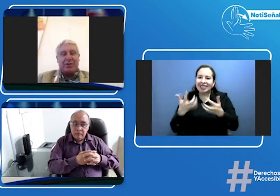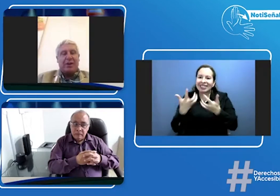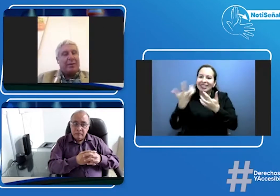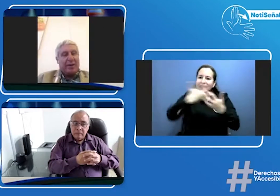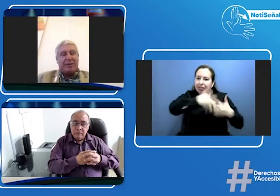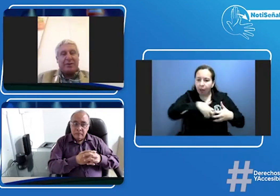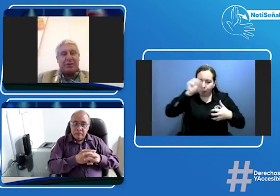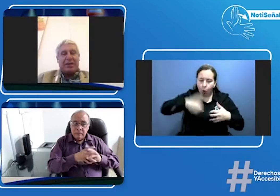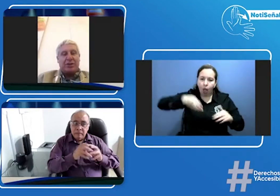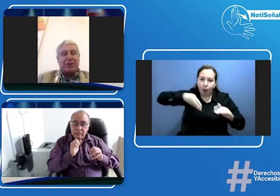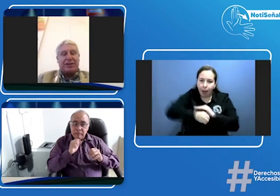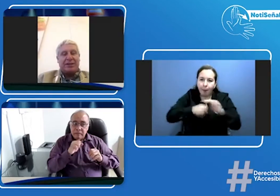para las personas no oyentes